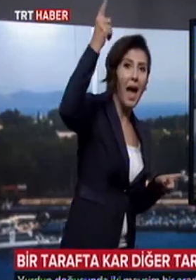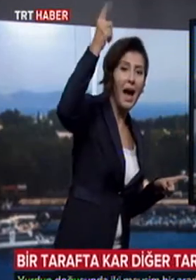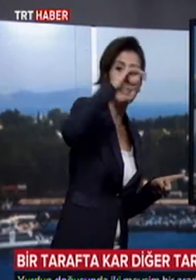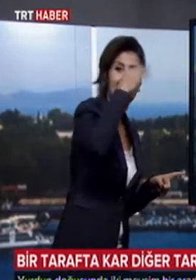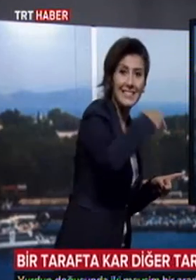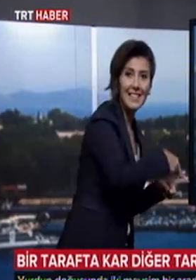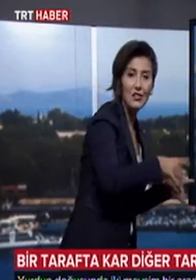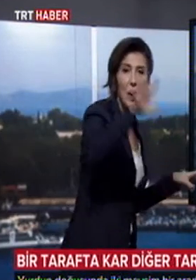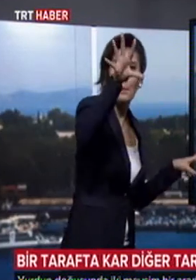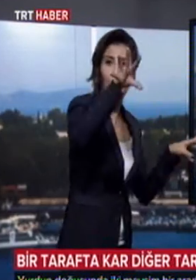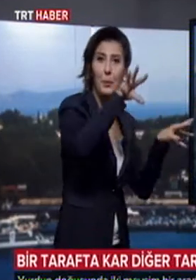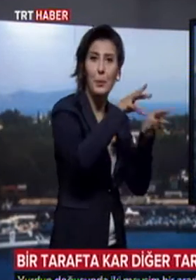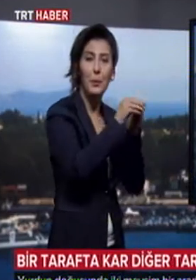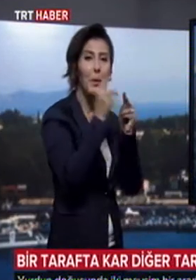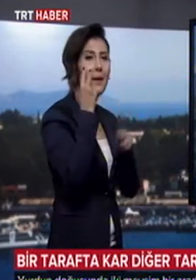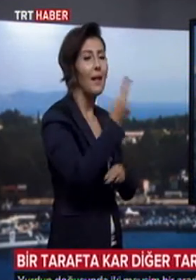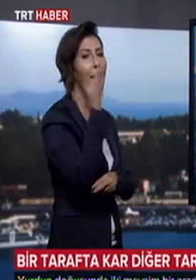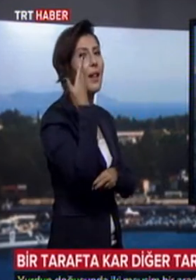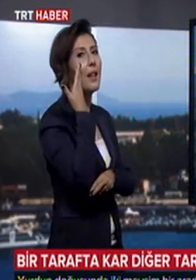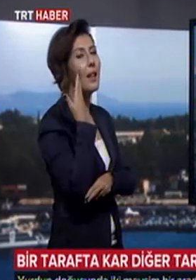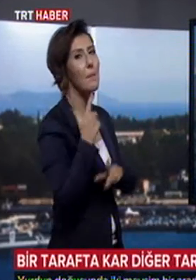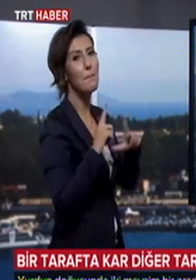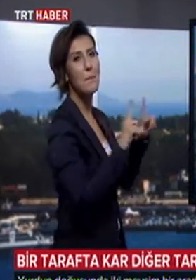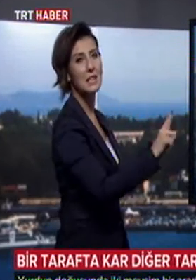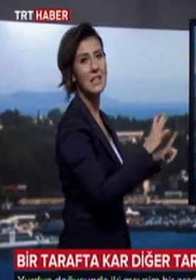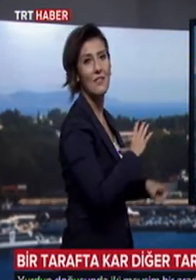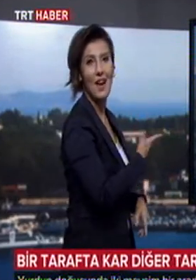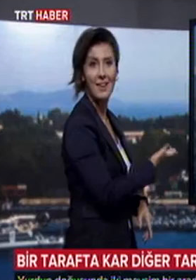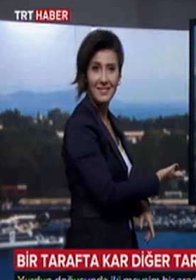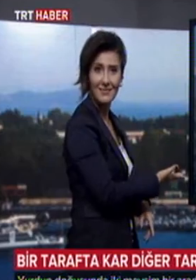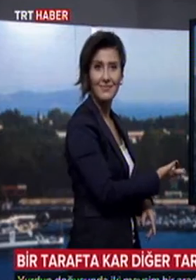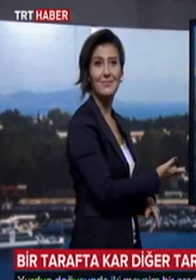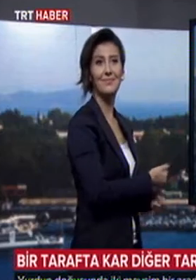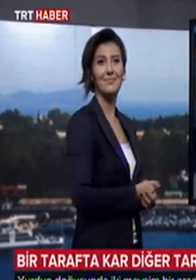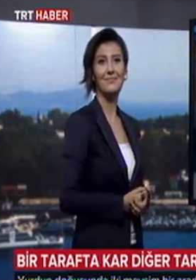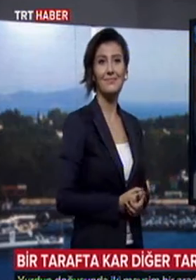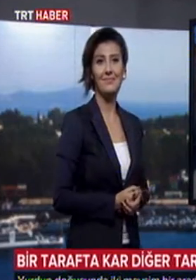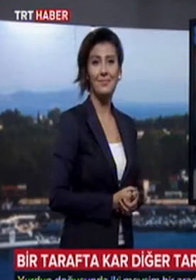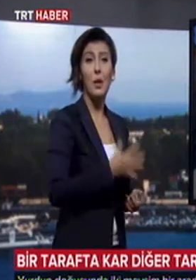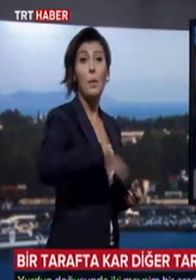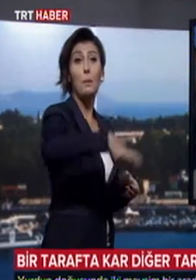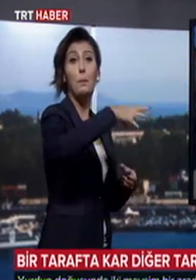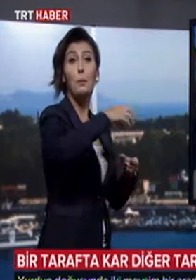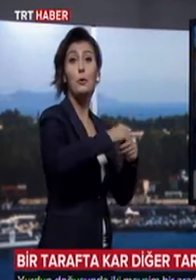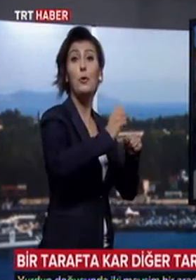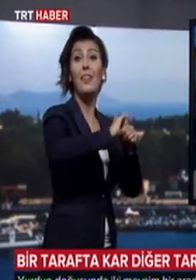anlardaysa ortaya seyri doyumsuz manzaralar çıkıyor. Bütün dağlarımız şu anda karnem